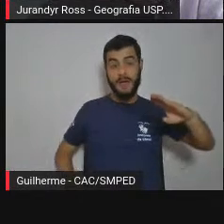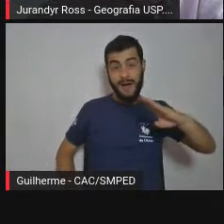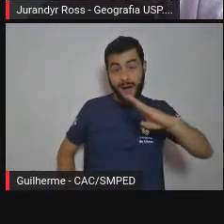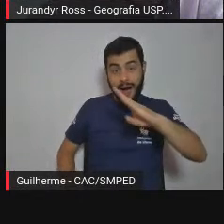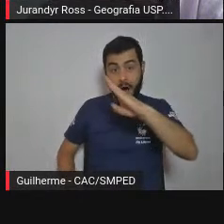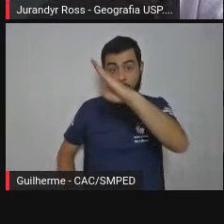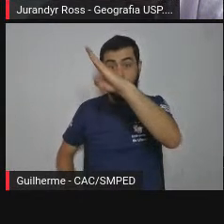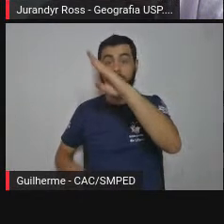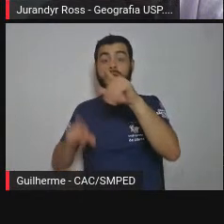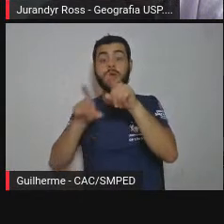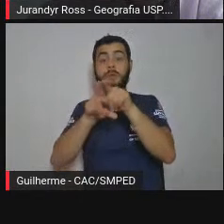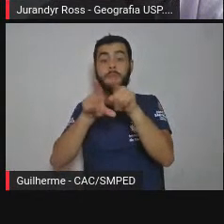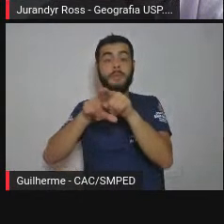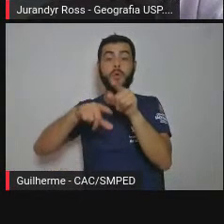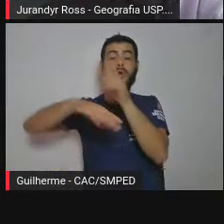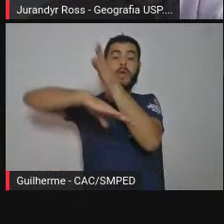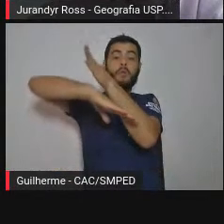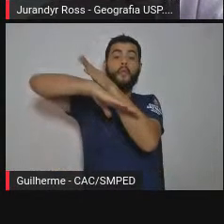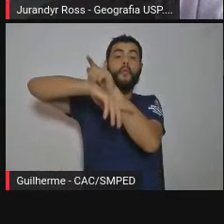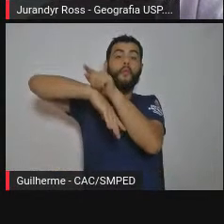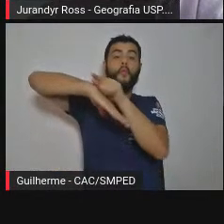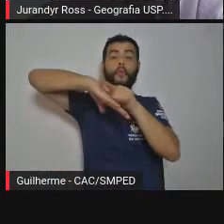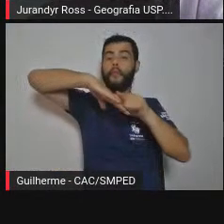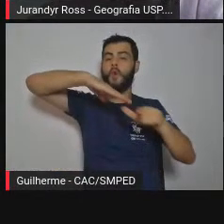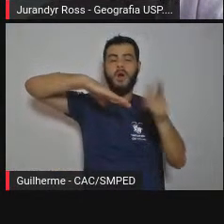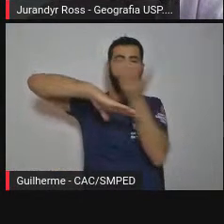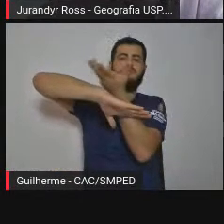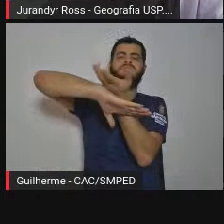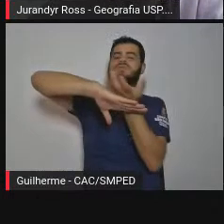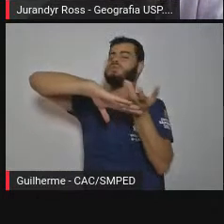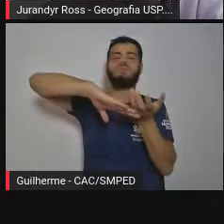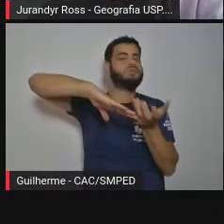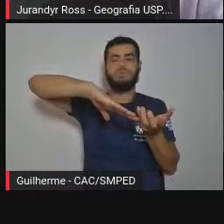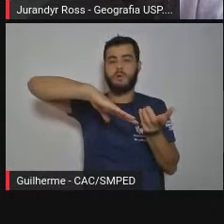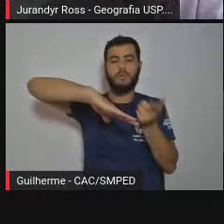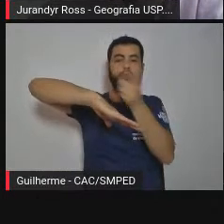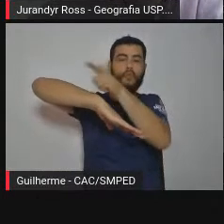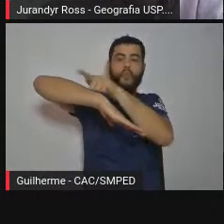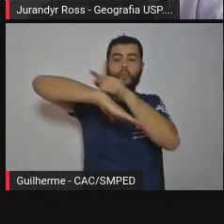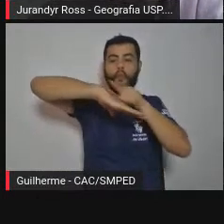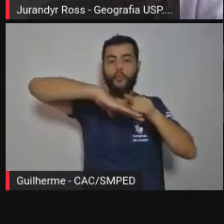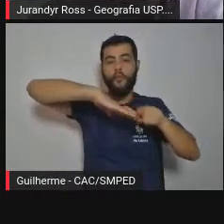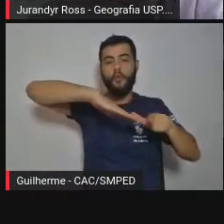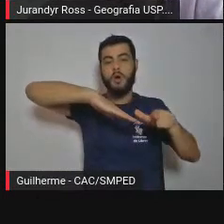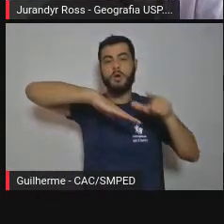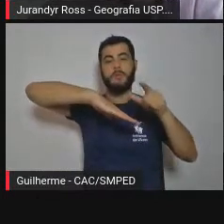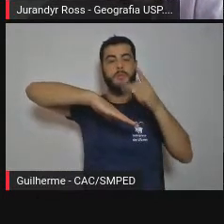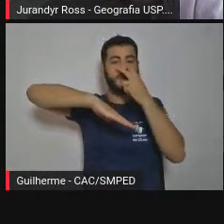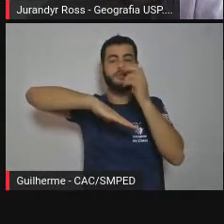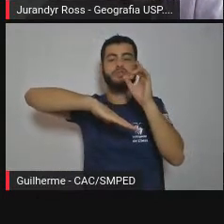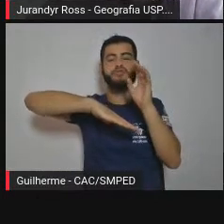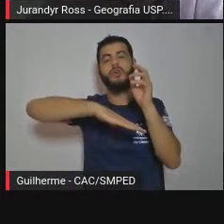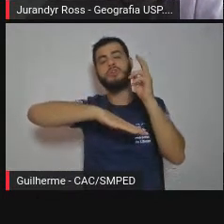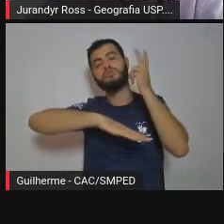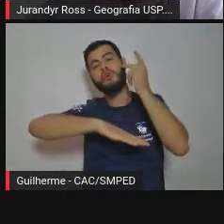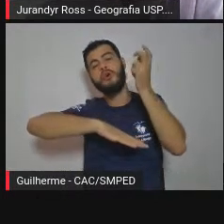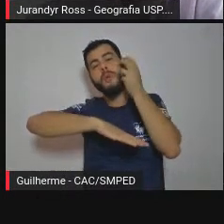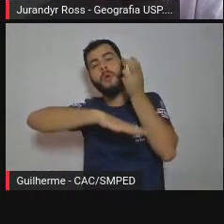cobertura vegetal de mata e sim de gramíneas, de algumas gramíneas, às vezes